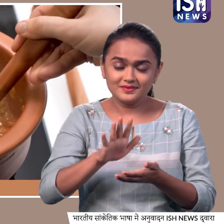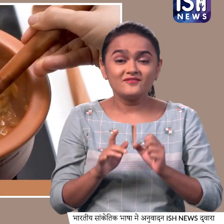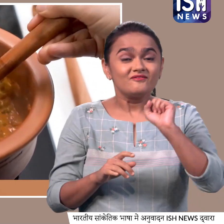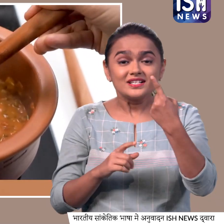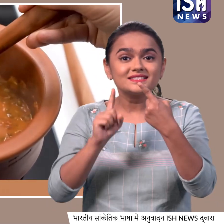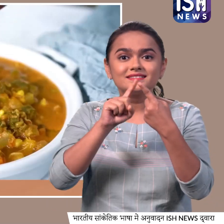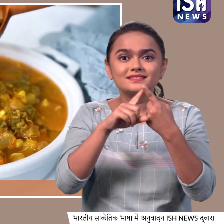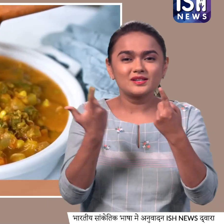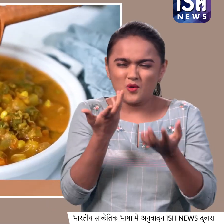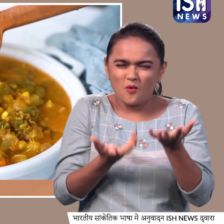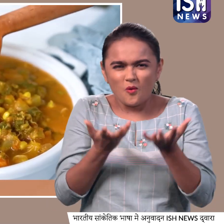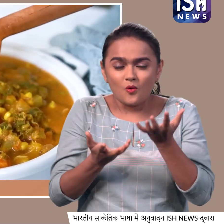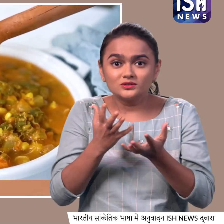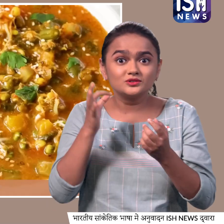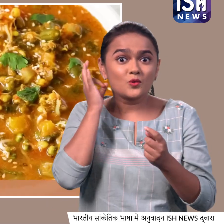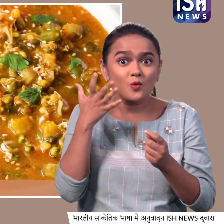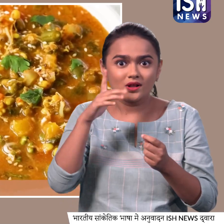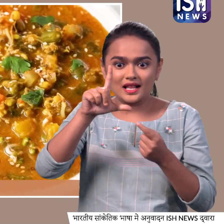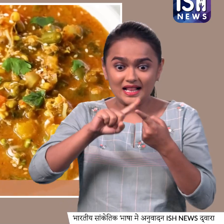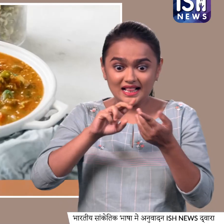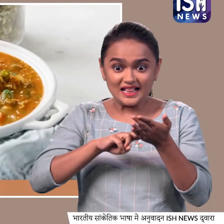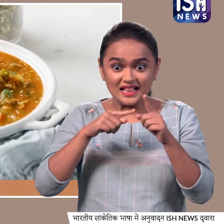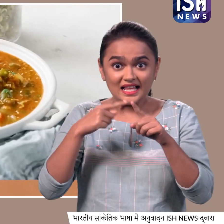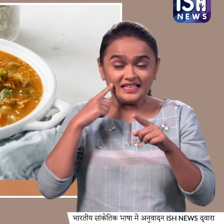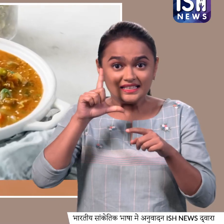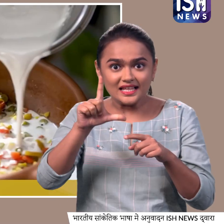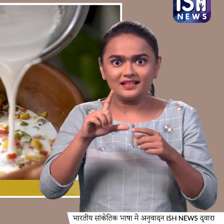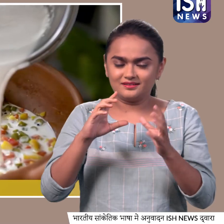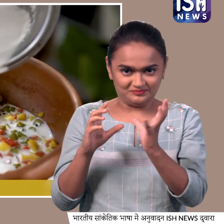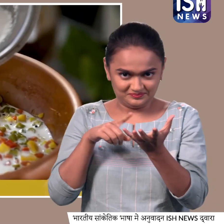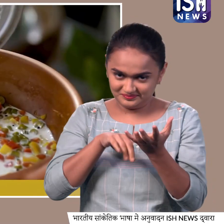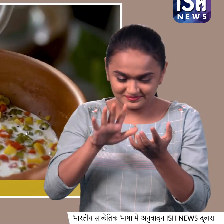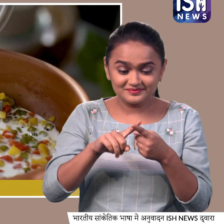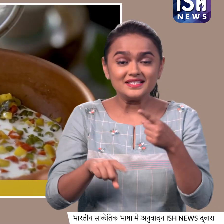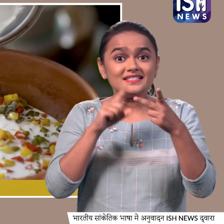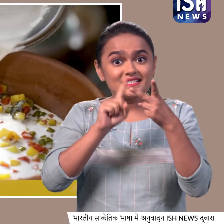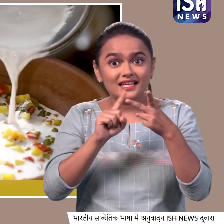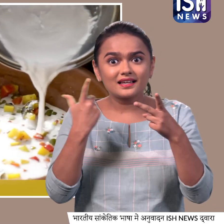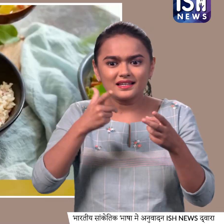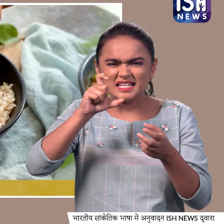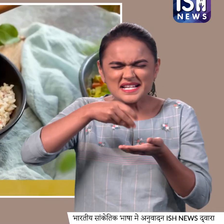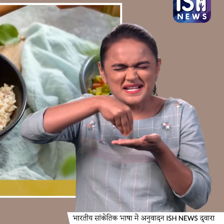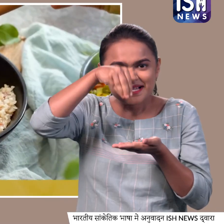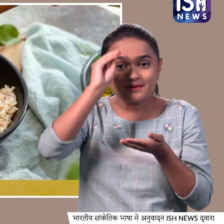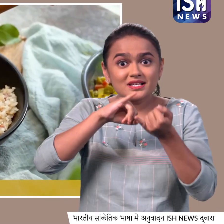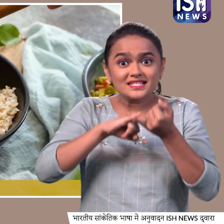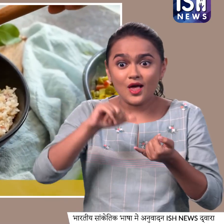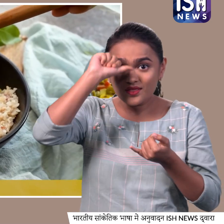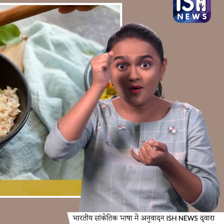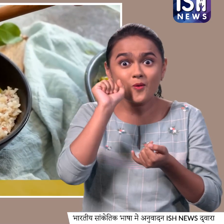पहले हम बनाएंगे गर्मा गरम गोल्डेन लेंटिल स्टू उसके बाद क्रीमी और साउथ इंडियन फ्लेवर